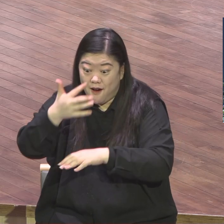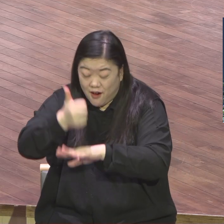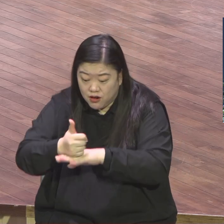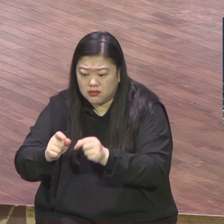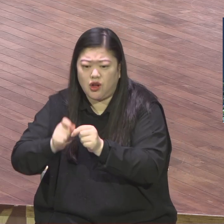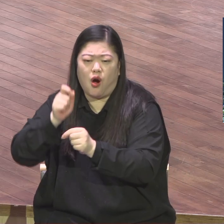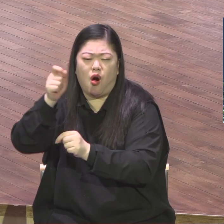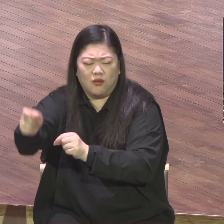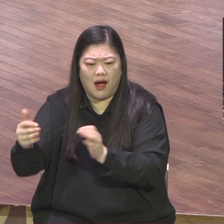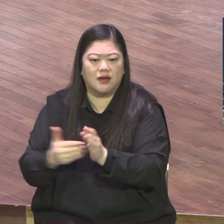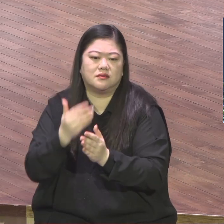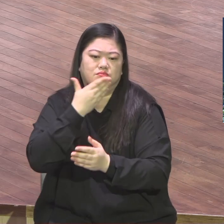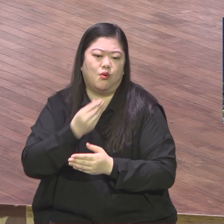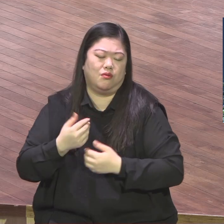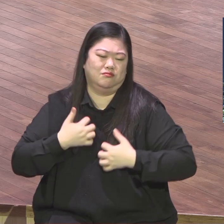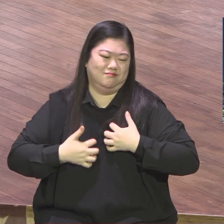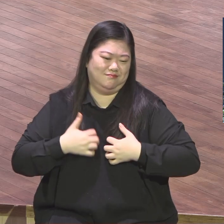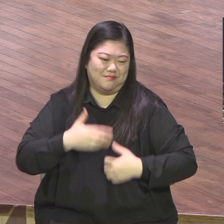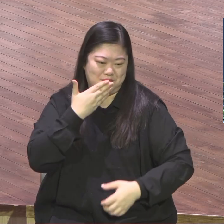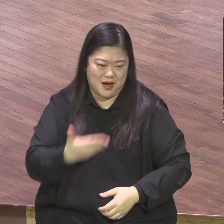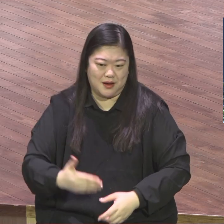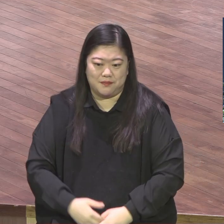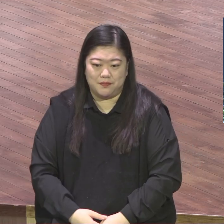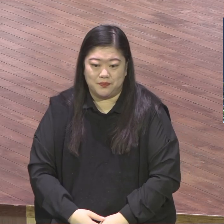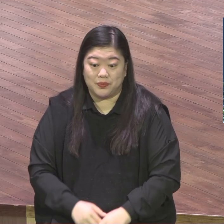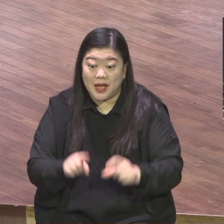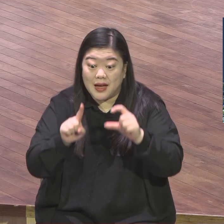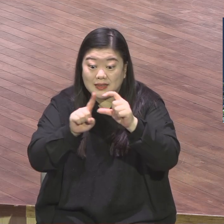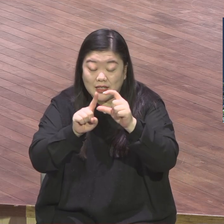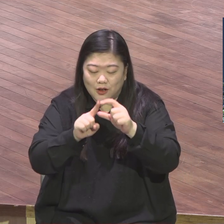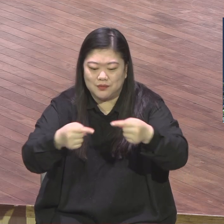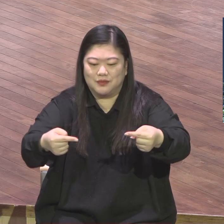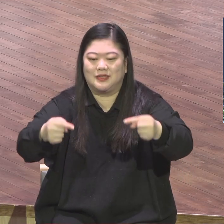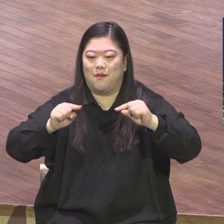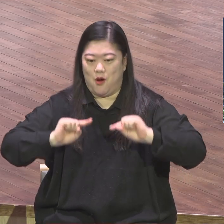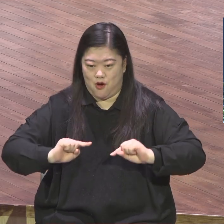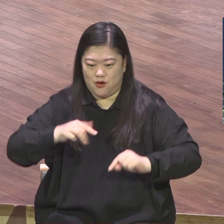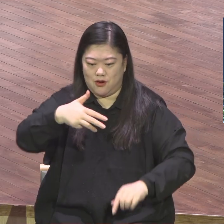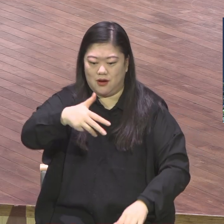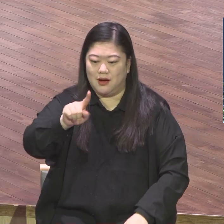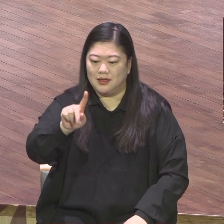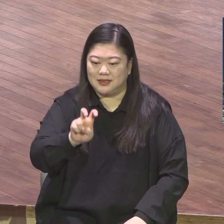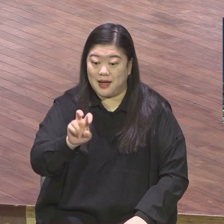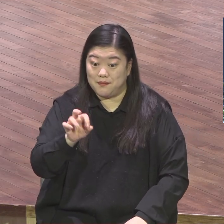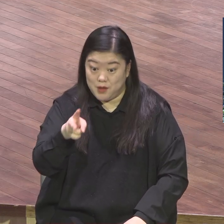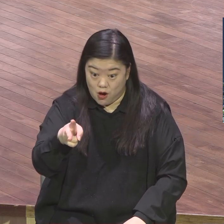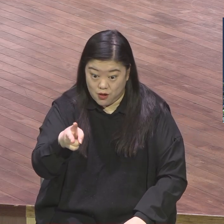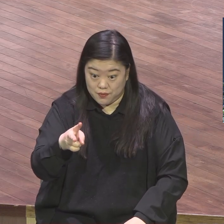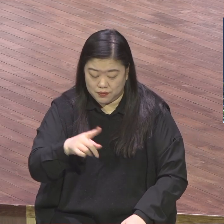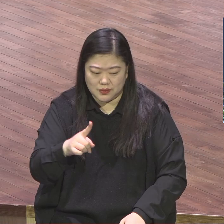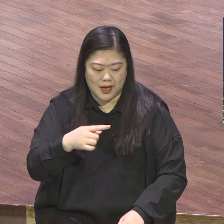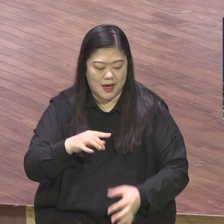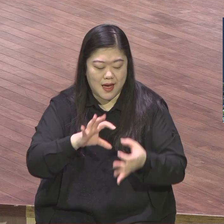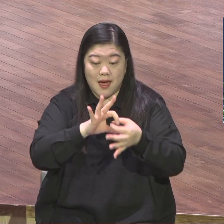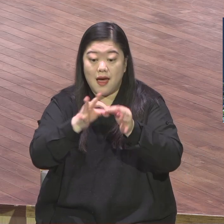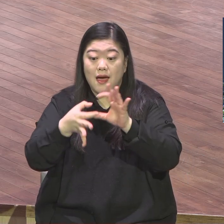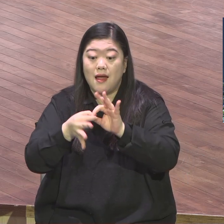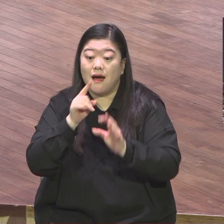오늘 본문에서 참여하다 라는 단어를 헬라 말로 코이노니아 코이노니아는 교제하다 교제